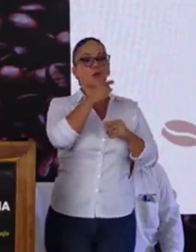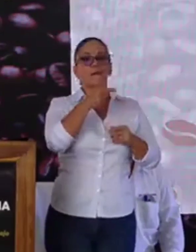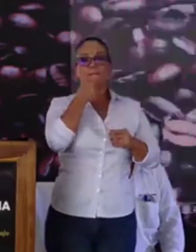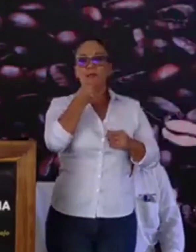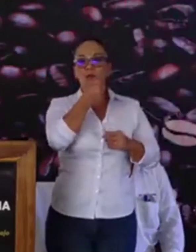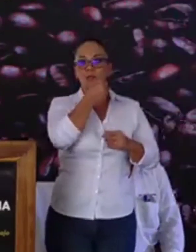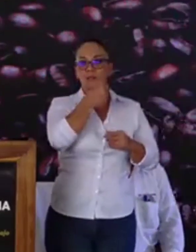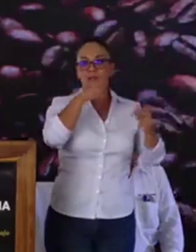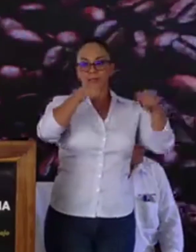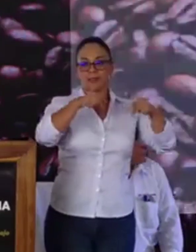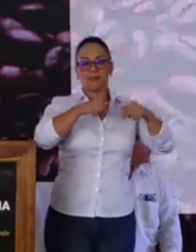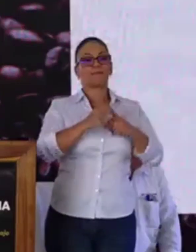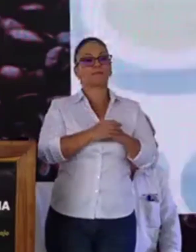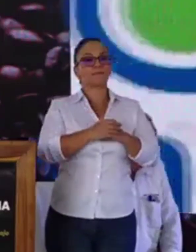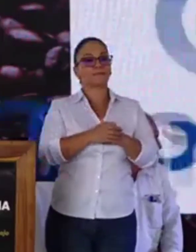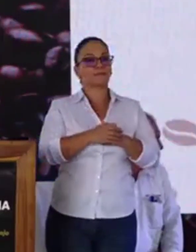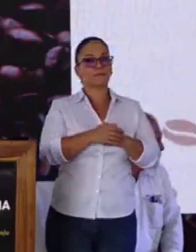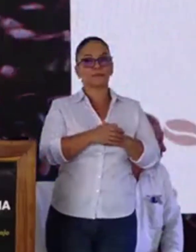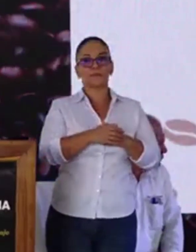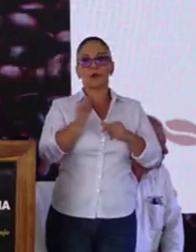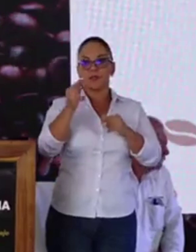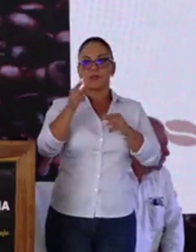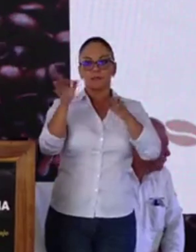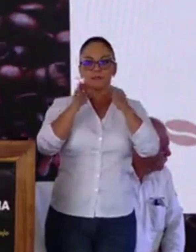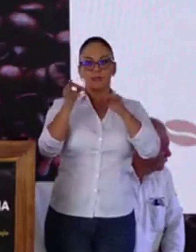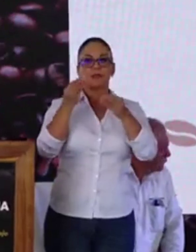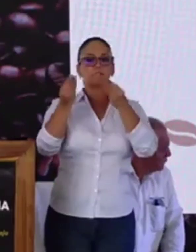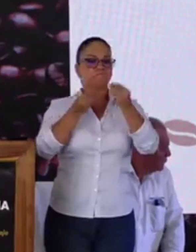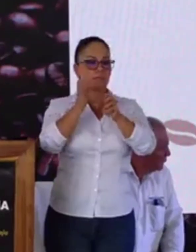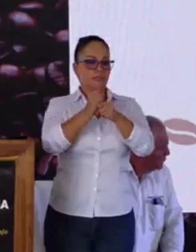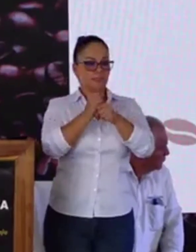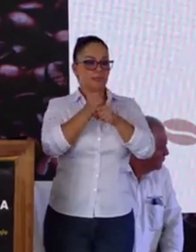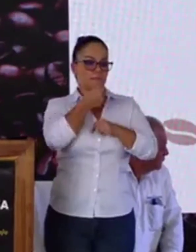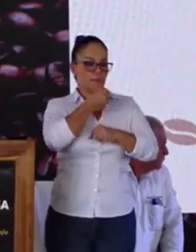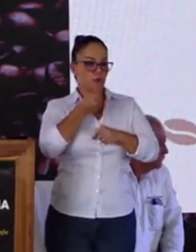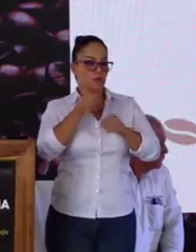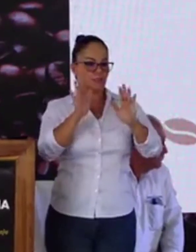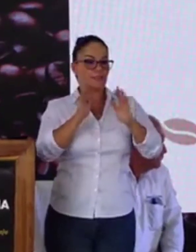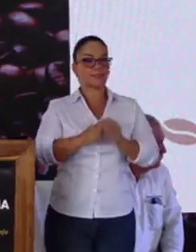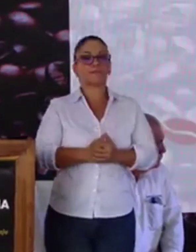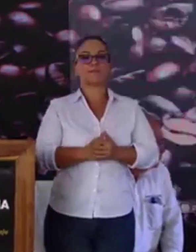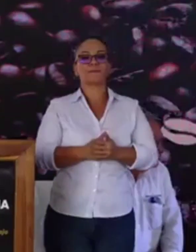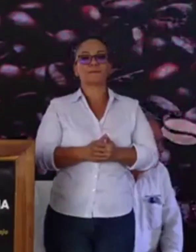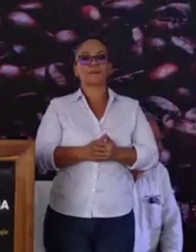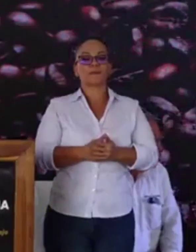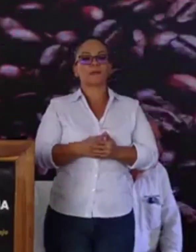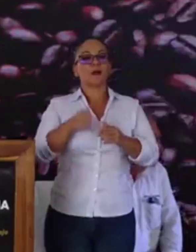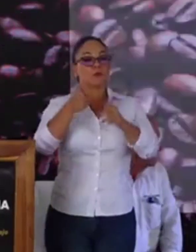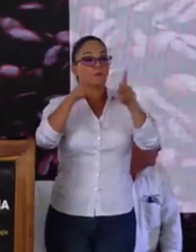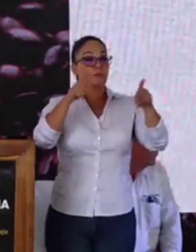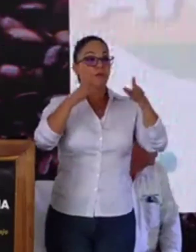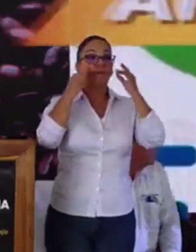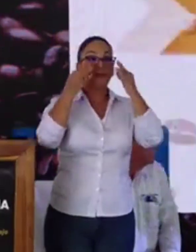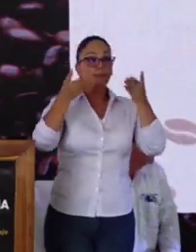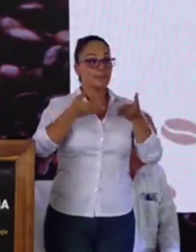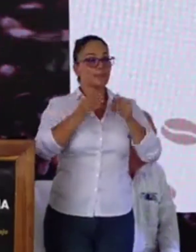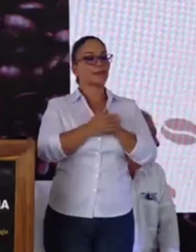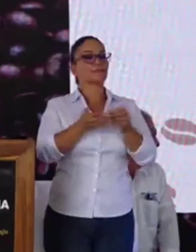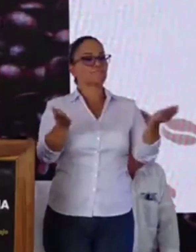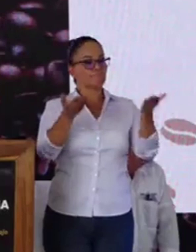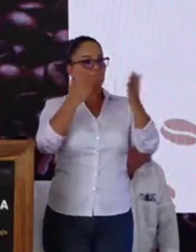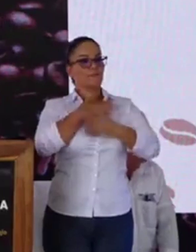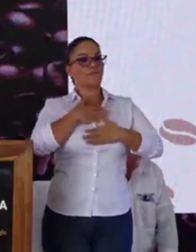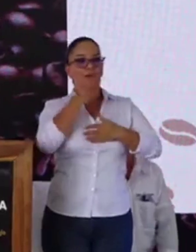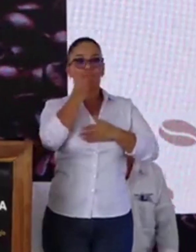comunicación desde acá. Ahorita les vamos a dar las indicaciones a los compañeros de prensa. A los demás presentes, los invitamos a